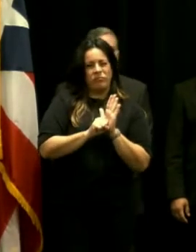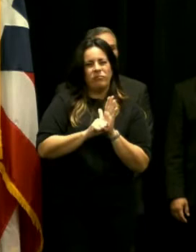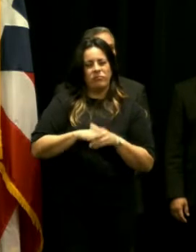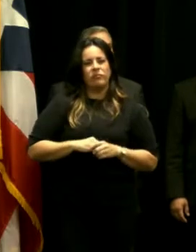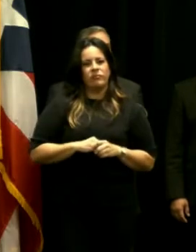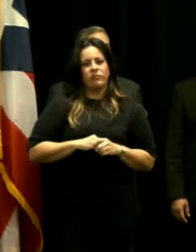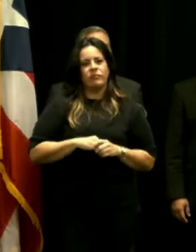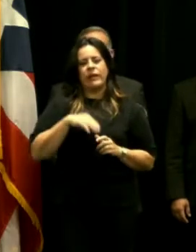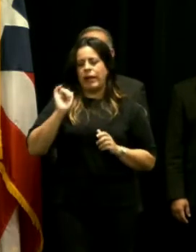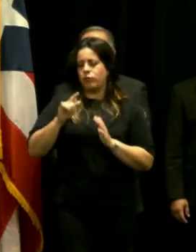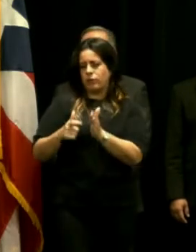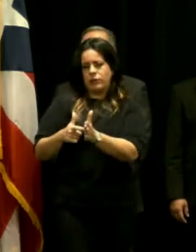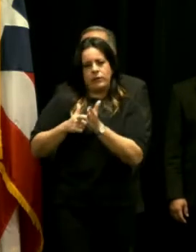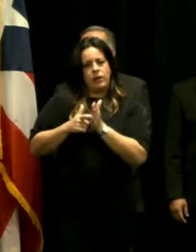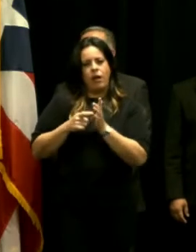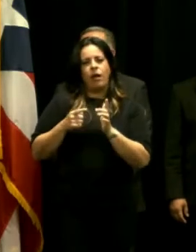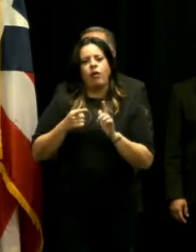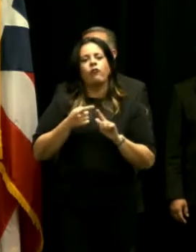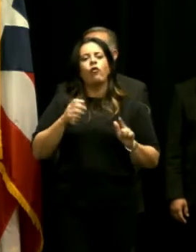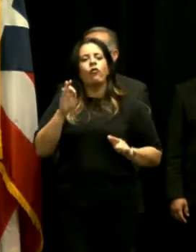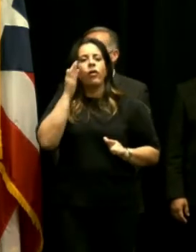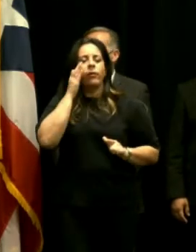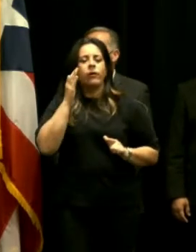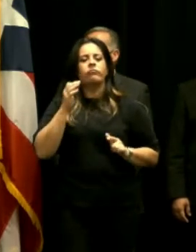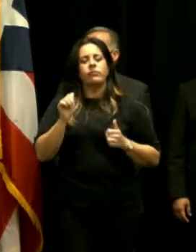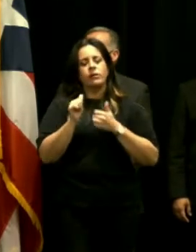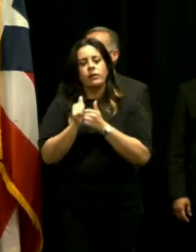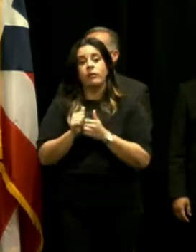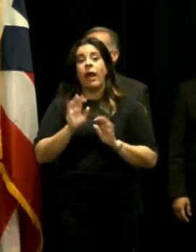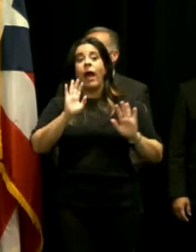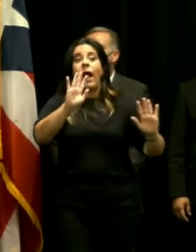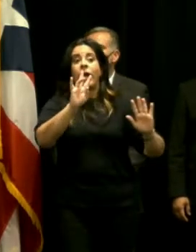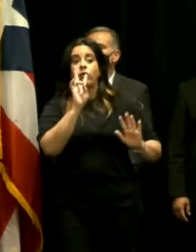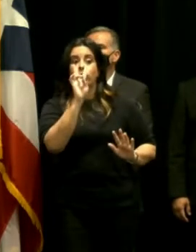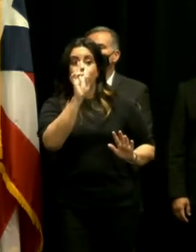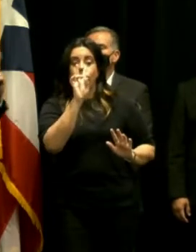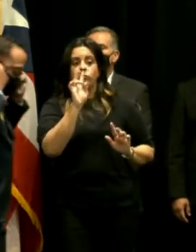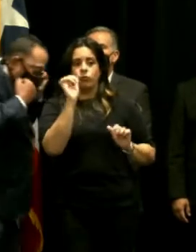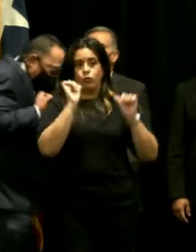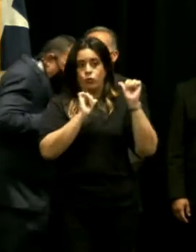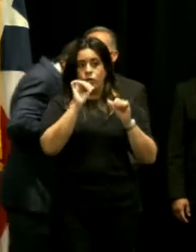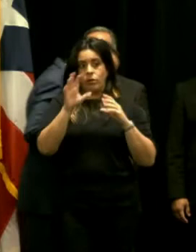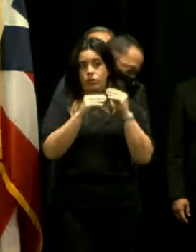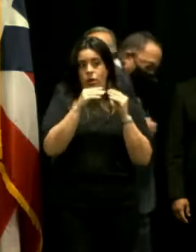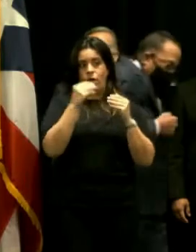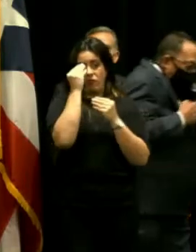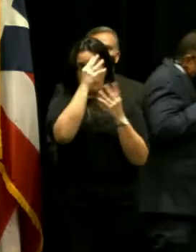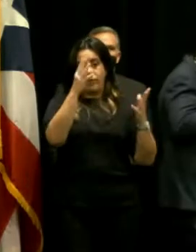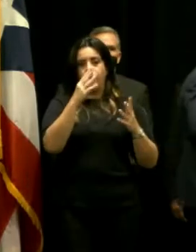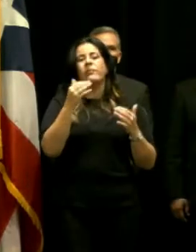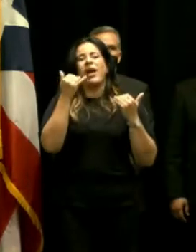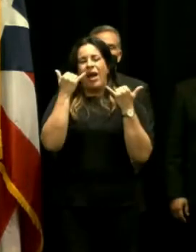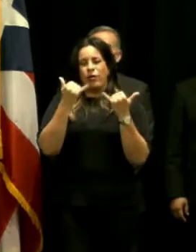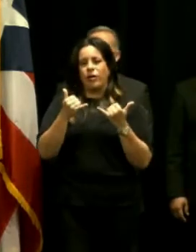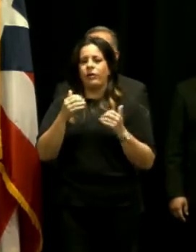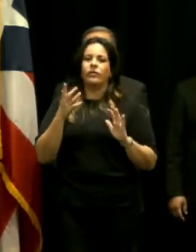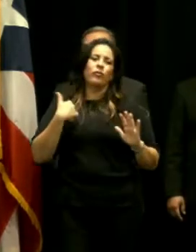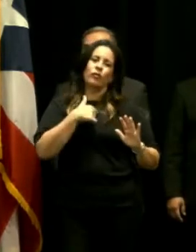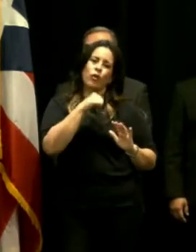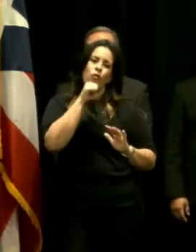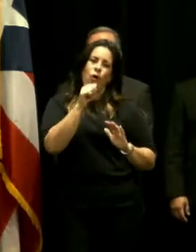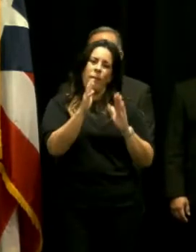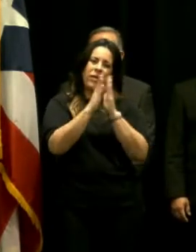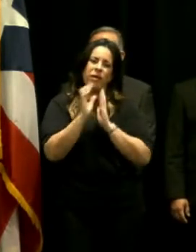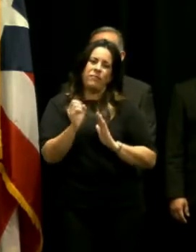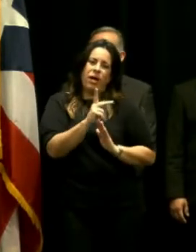ese es el requerimiento de FEMA que se sigan los procesos estatales y dos aclaraciones adicionales acabo de confirmar es que nosotros no vamos a solicitar el